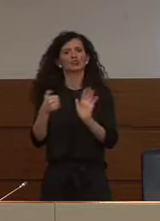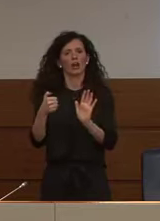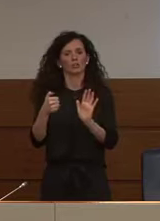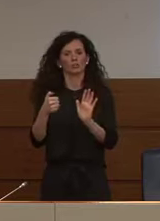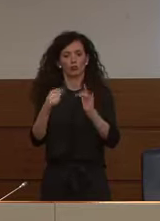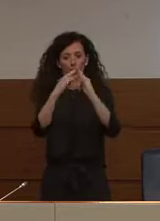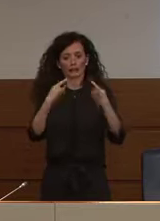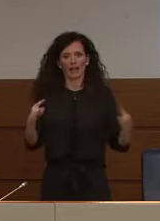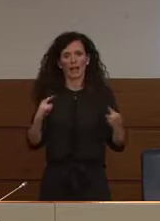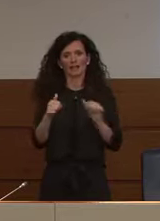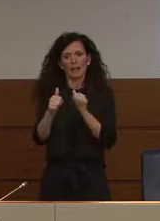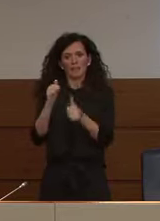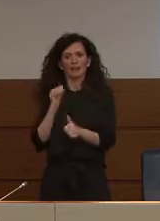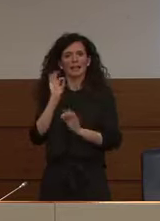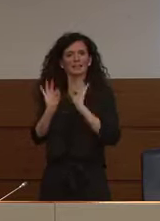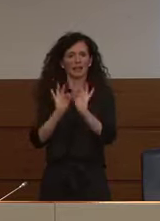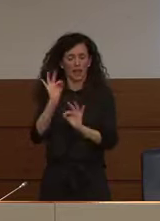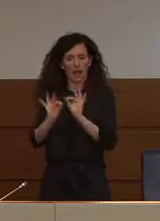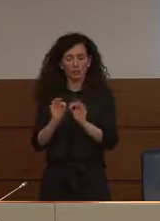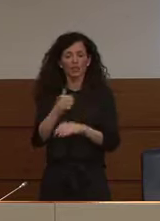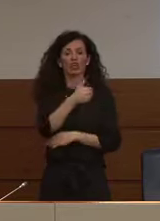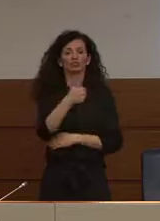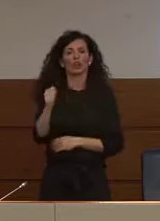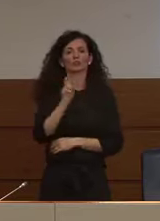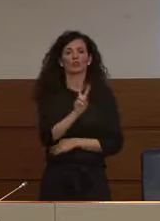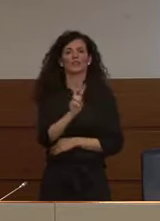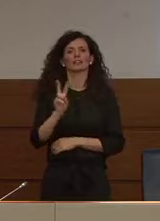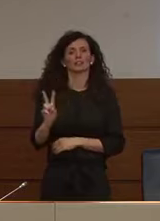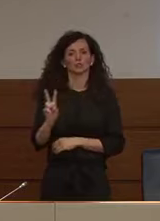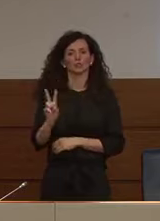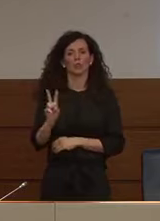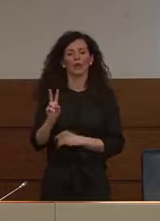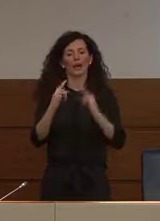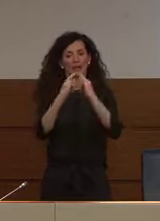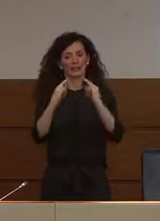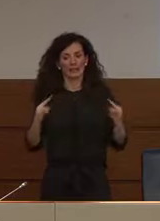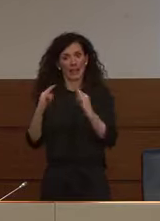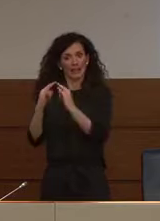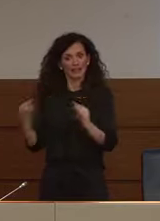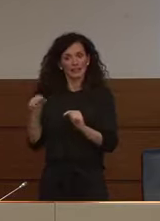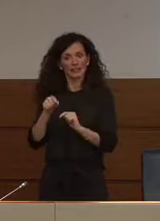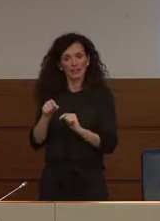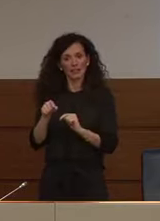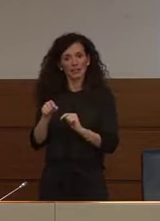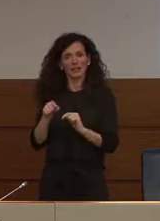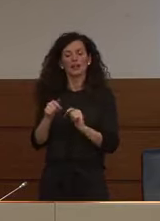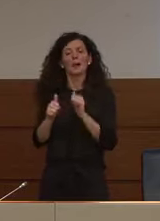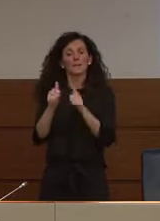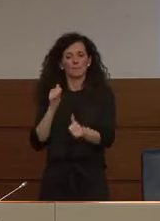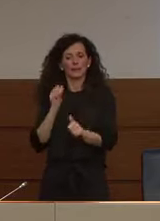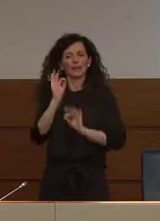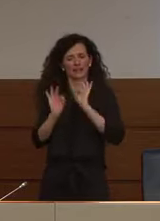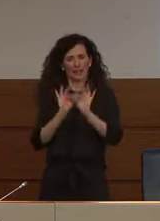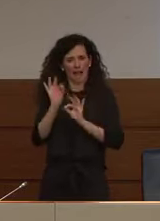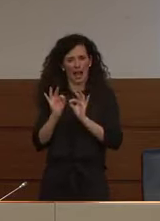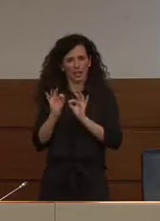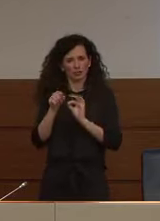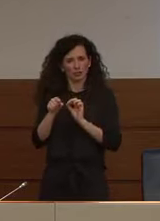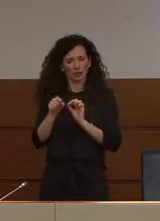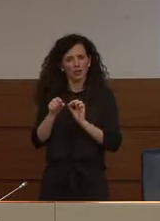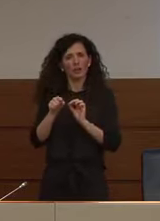-triage e 122 tende per il-triage nei